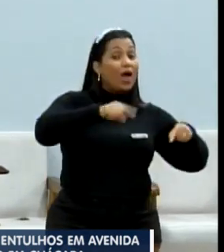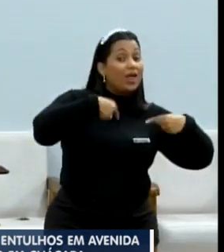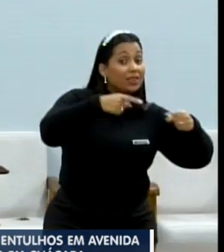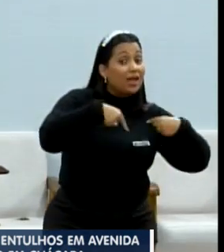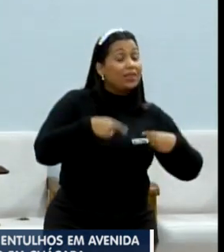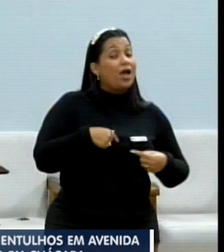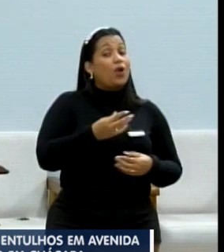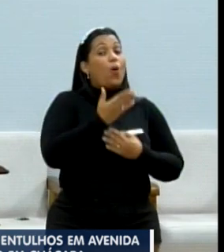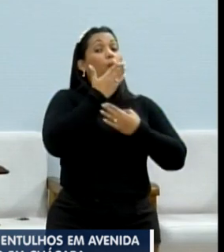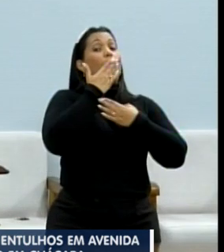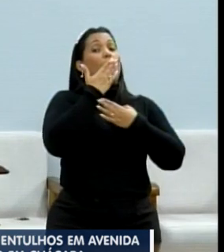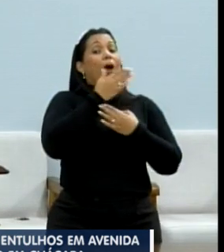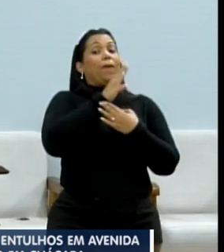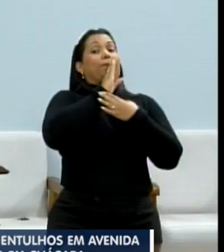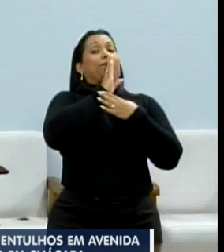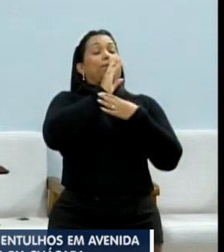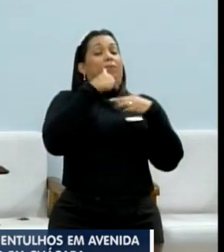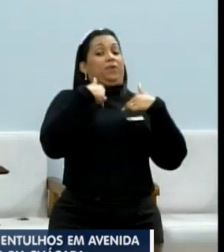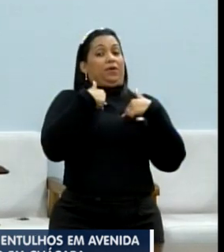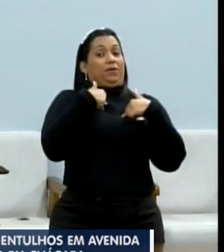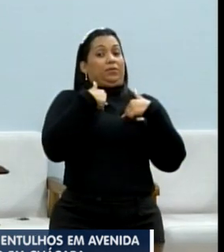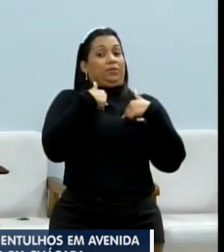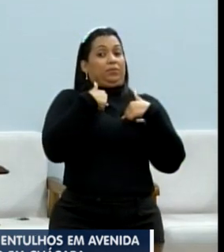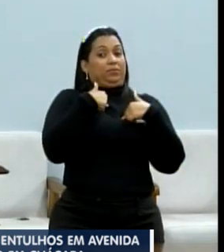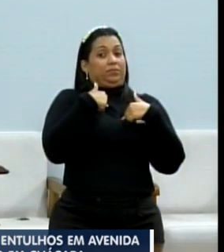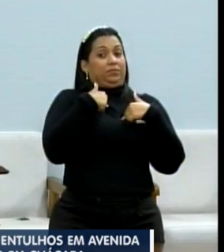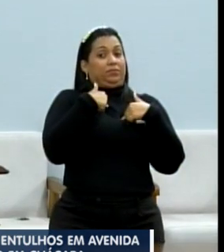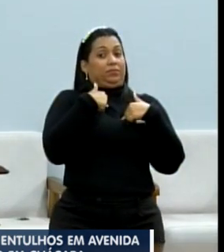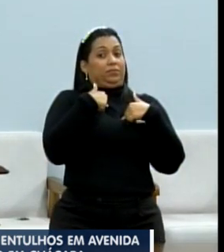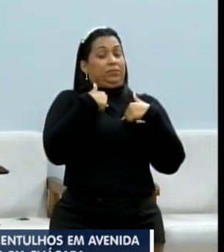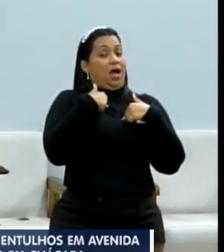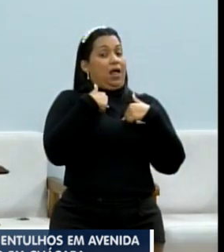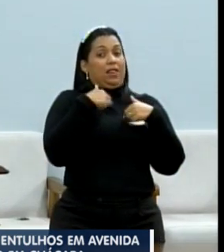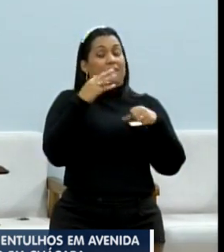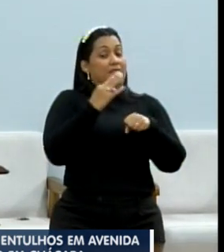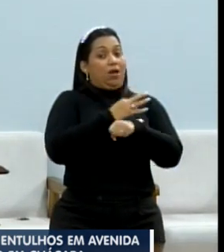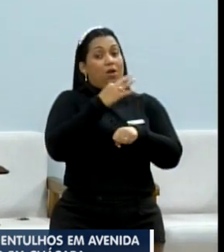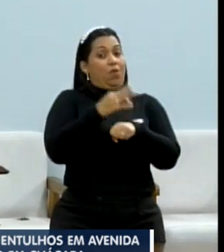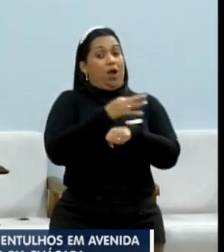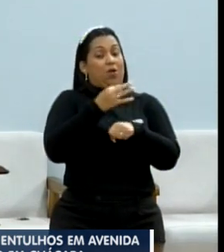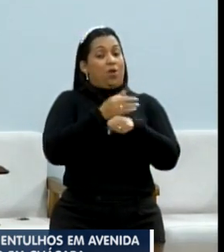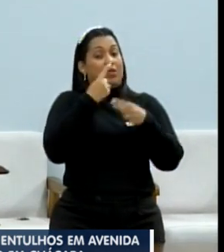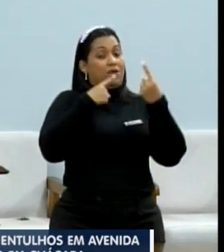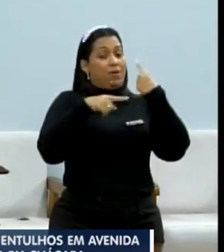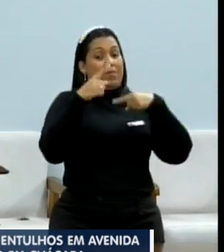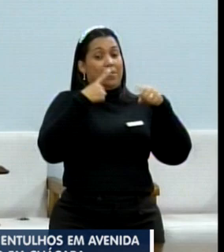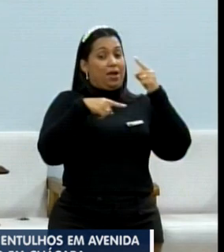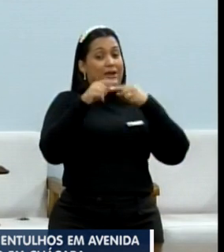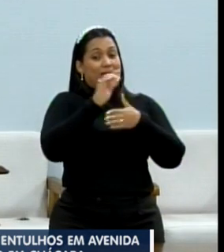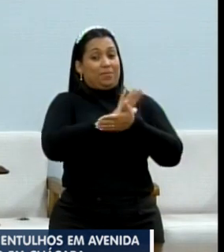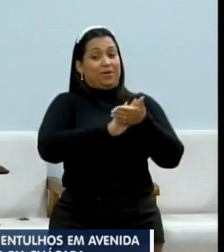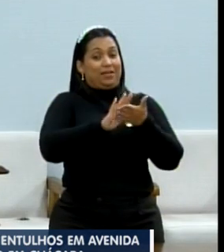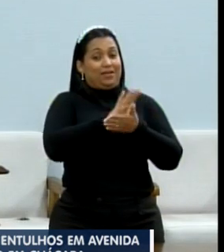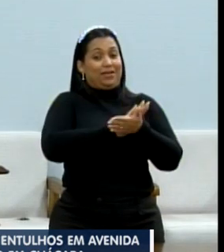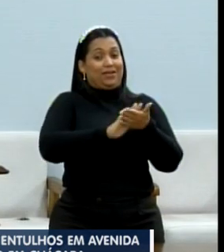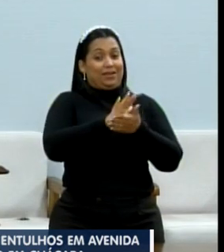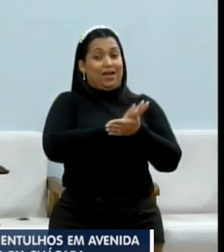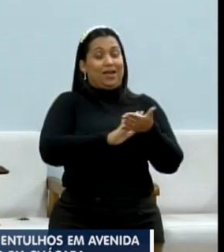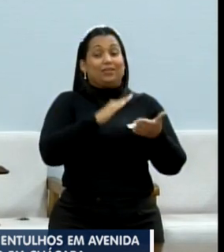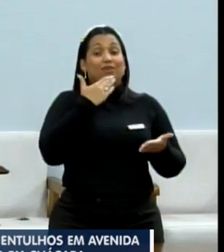calar a minha boca, que não aguenta uma reclamação democrática